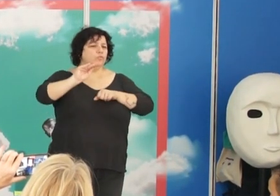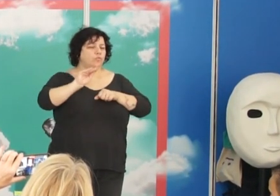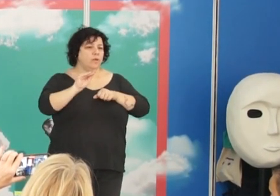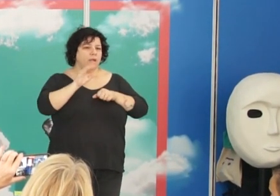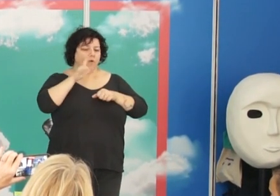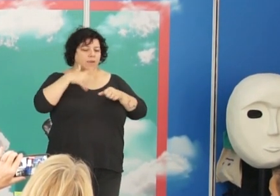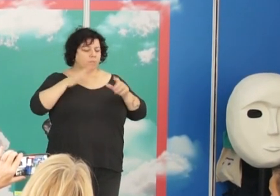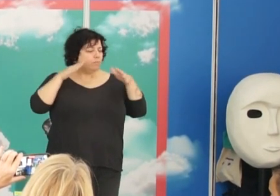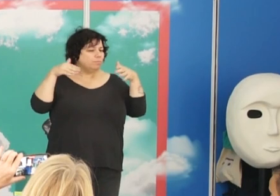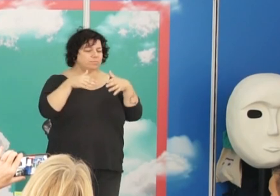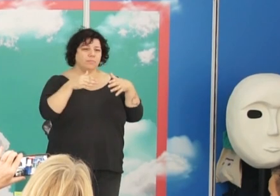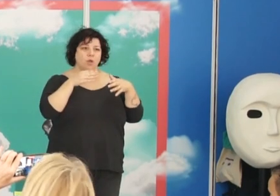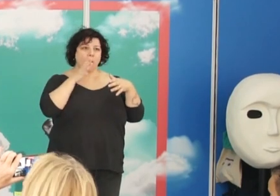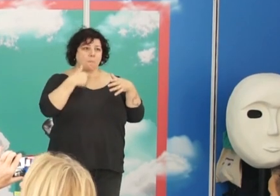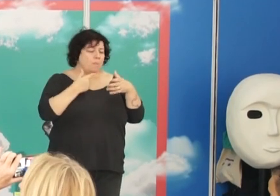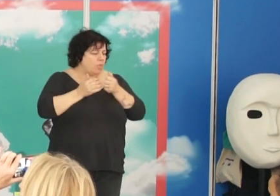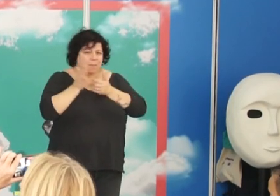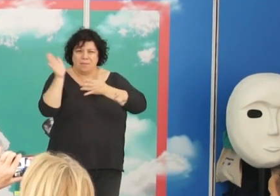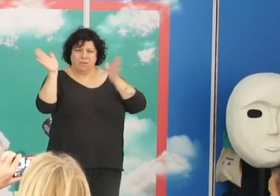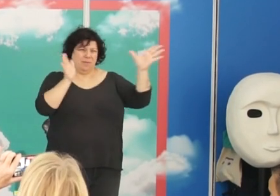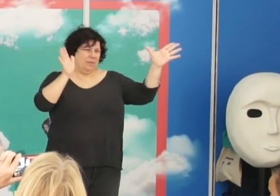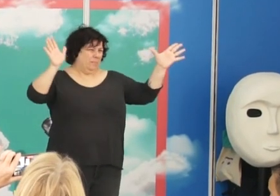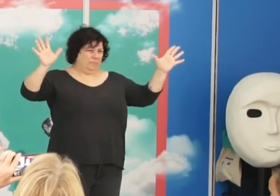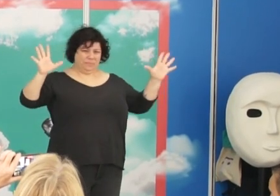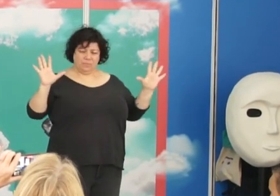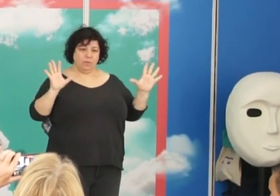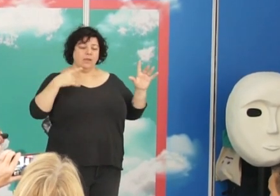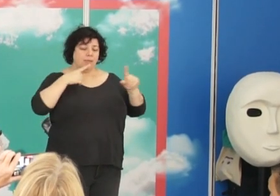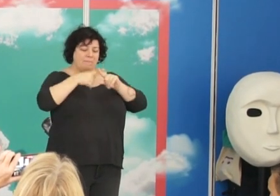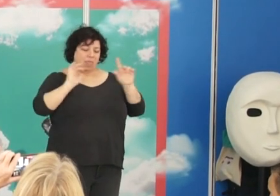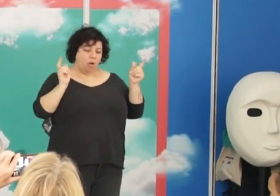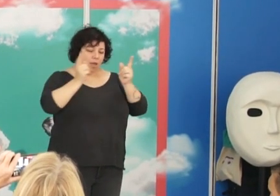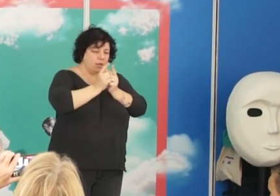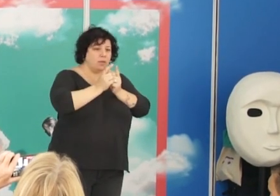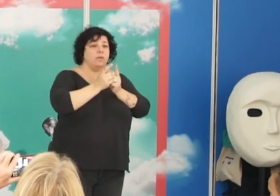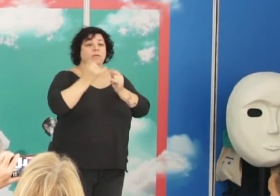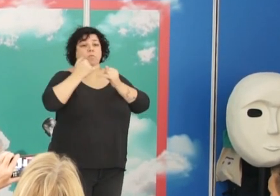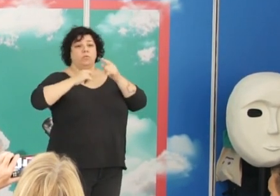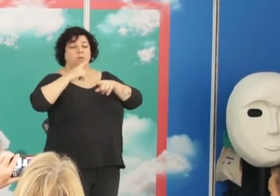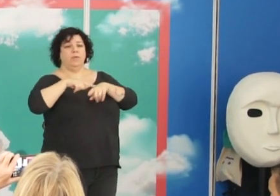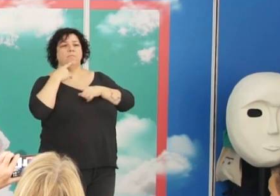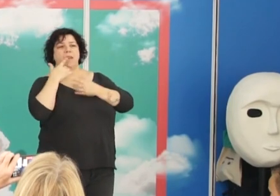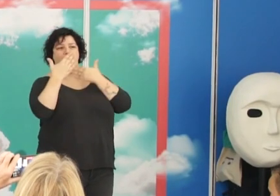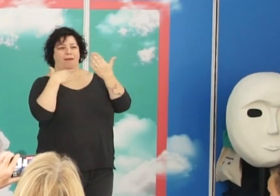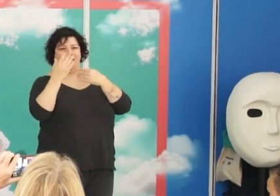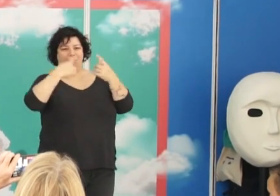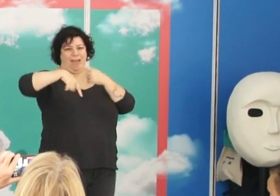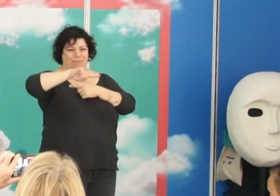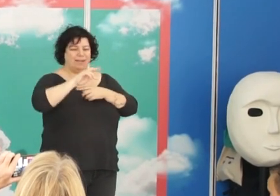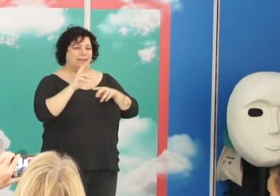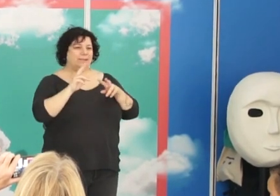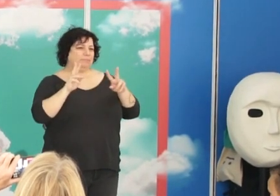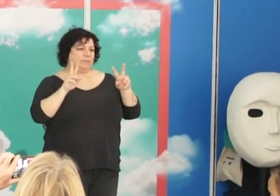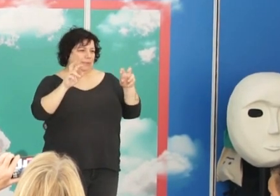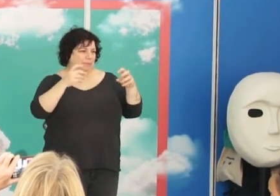hoy he querido centrarme porque de verdad que se me puede ir. Voy a intentar dejarlo en media hora y luego conversamos todo lo que queráis sobre